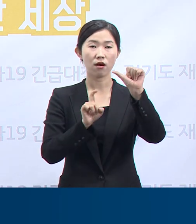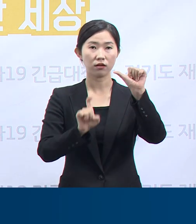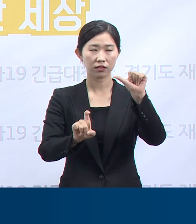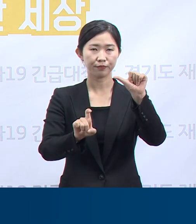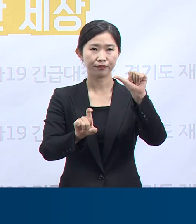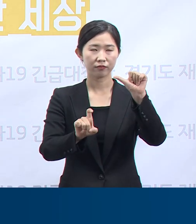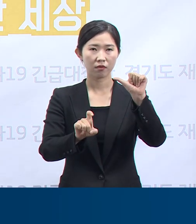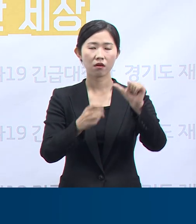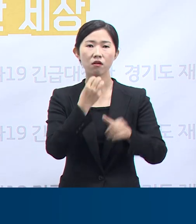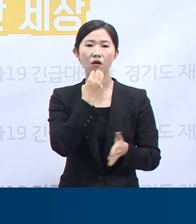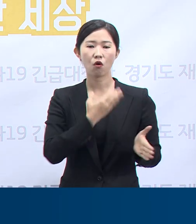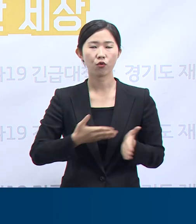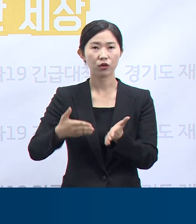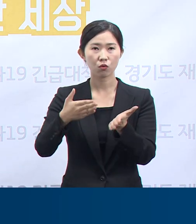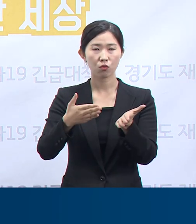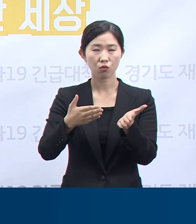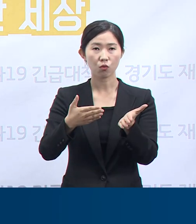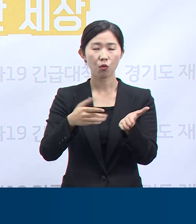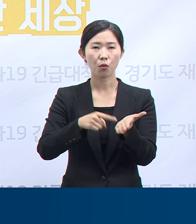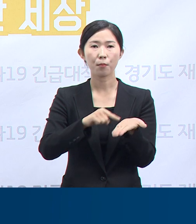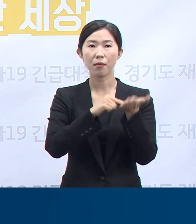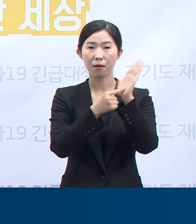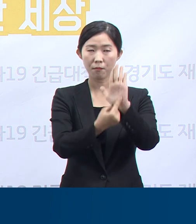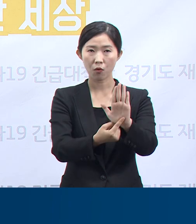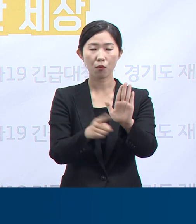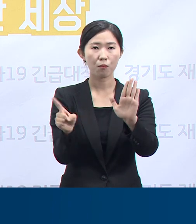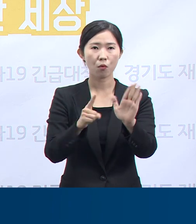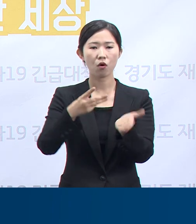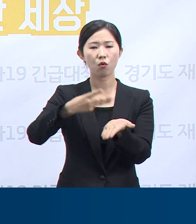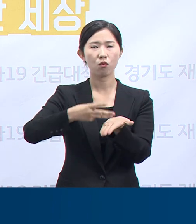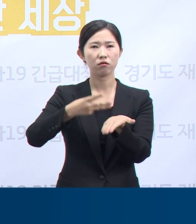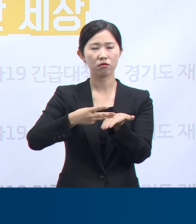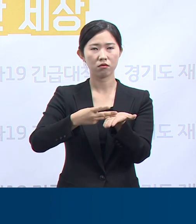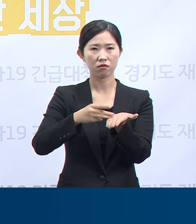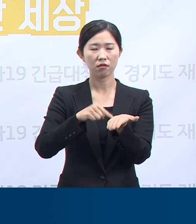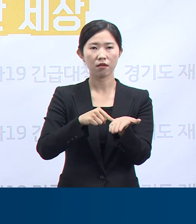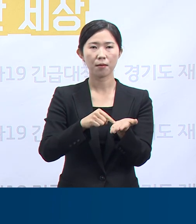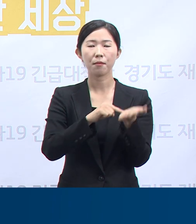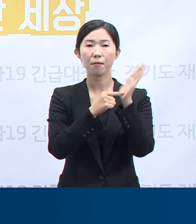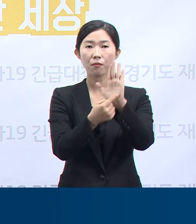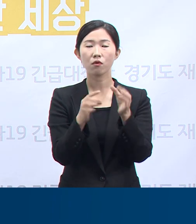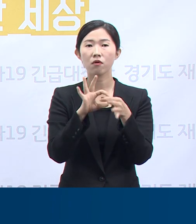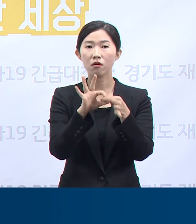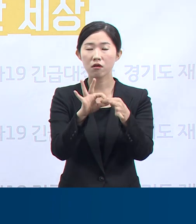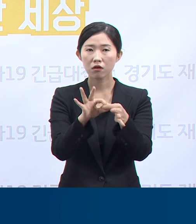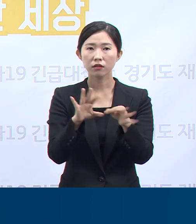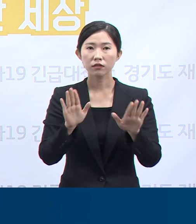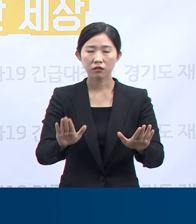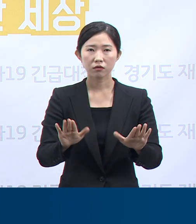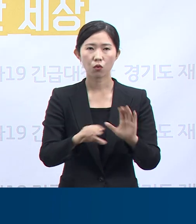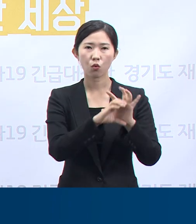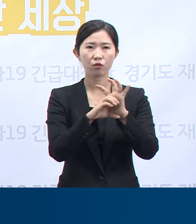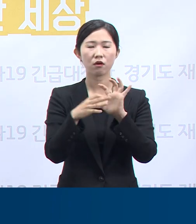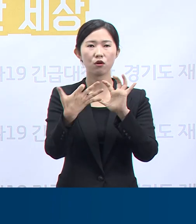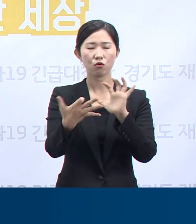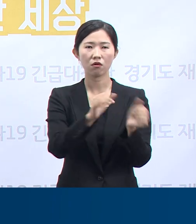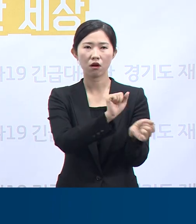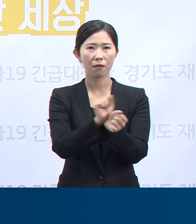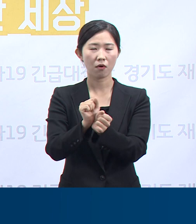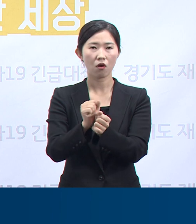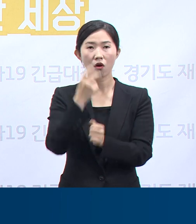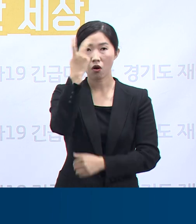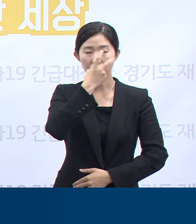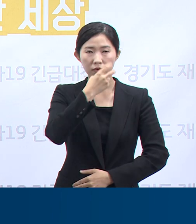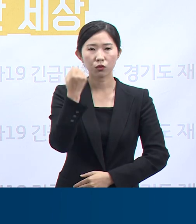클럽에서의 코로나19 집단 감염과 관련하여 클럽업소 출입자 등의 코로나19 감염검사와 대인접촉금지